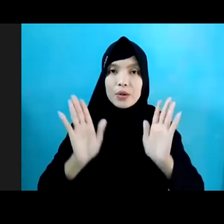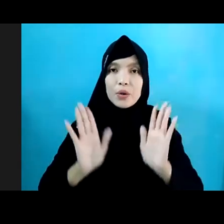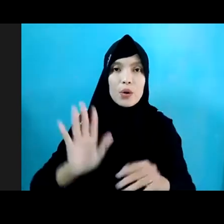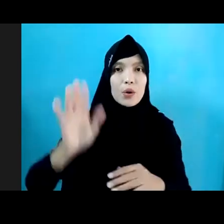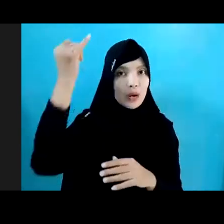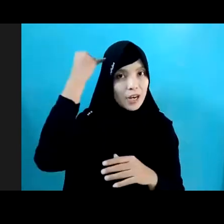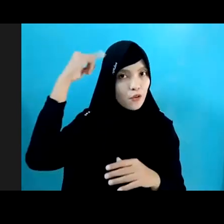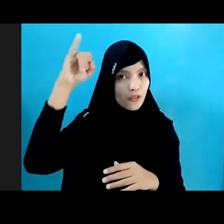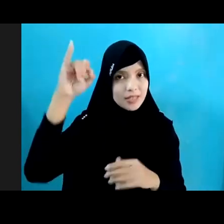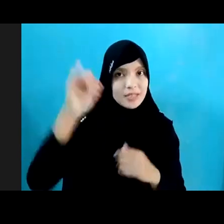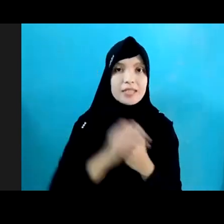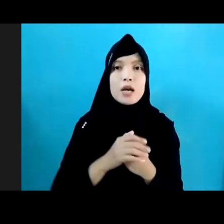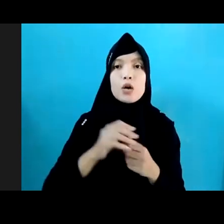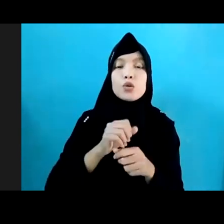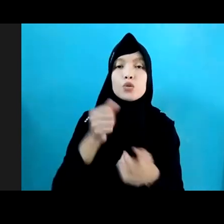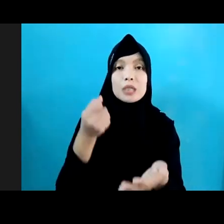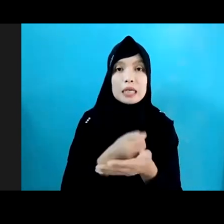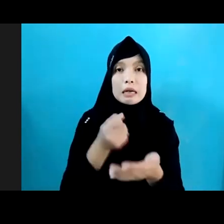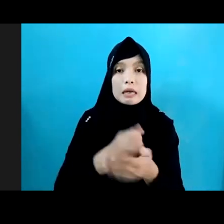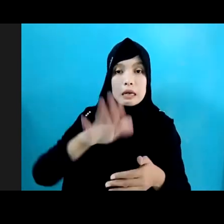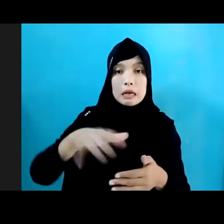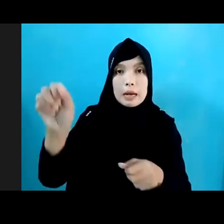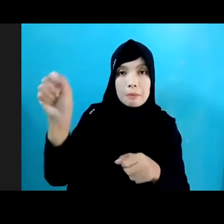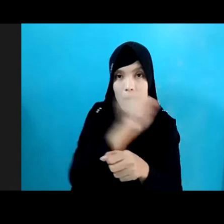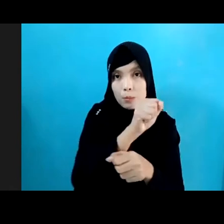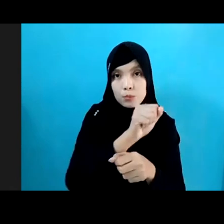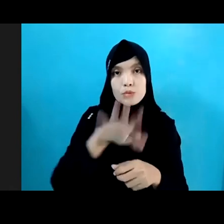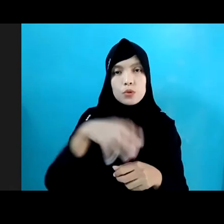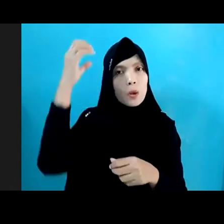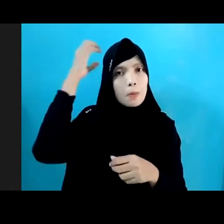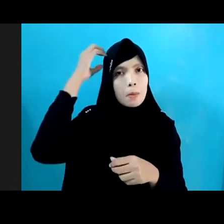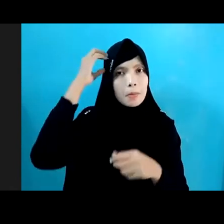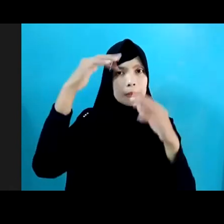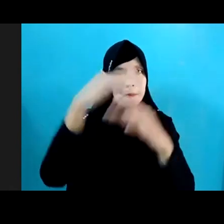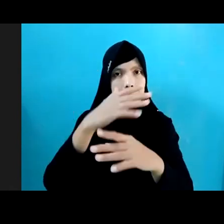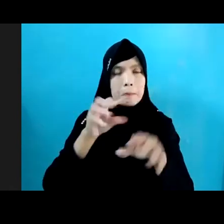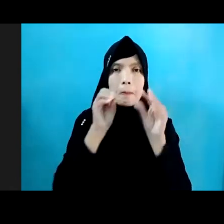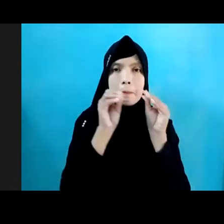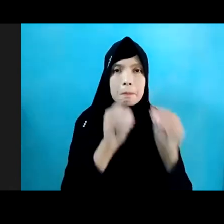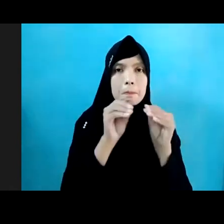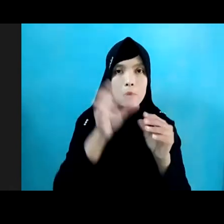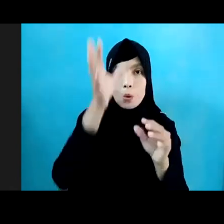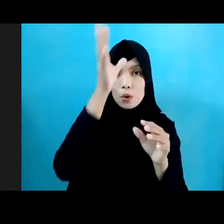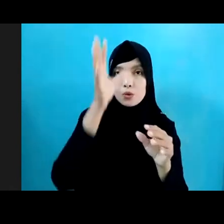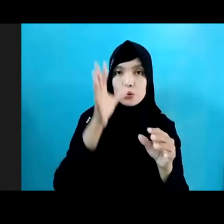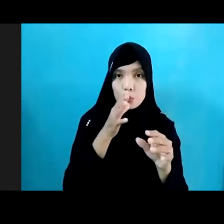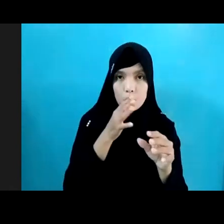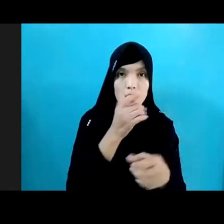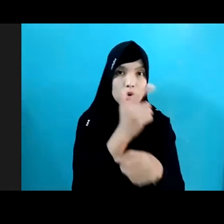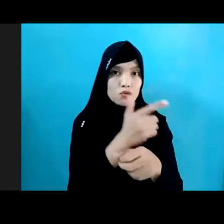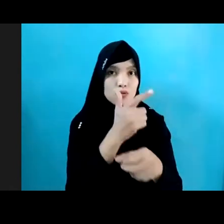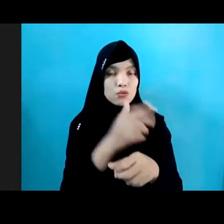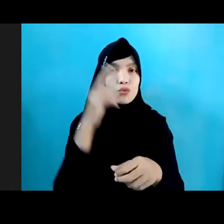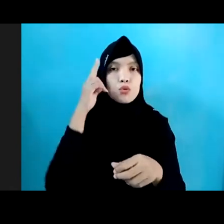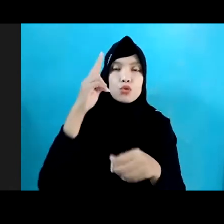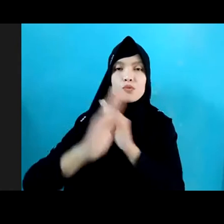Menghapus Kekerasan Terhadap Anak Pemerintah Diharapkan Memberikan Edukasi Kepada Orang Tua Dan Guru Untuk